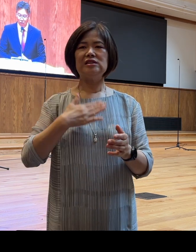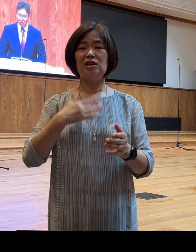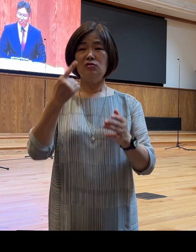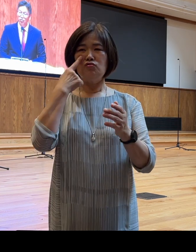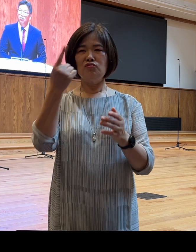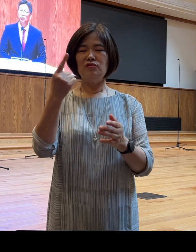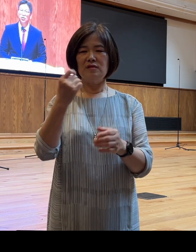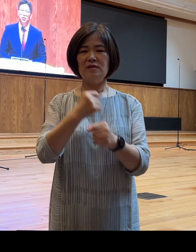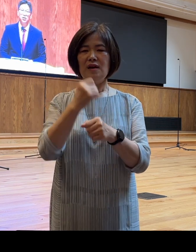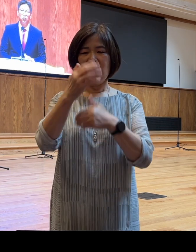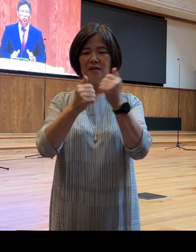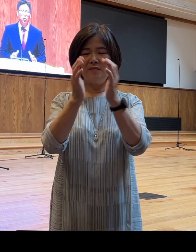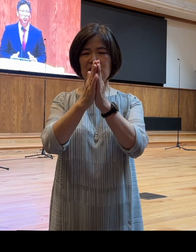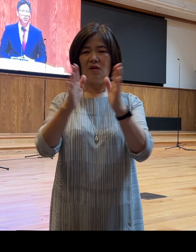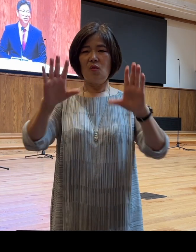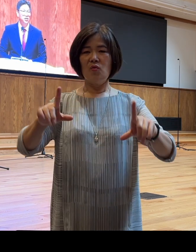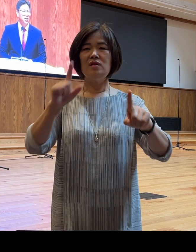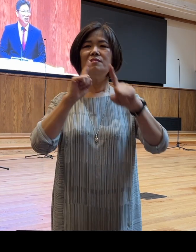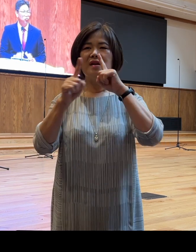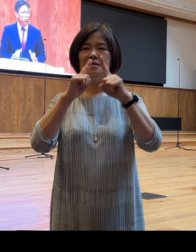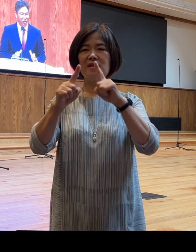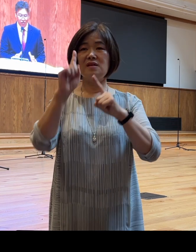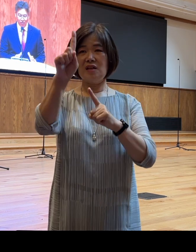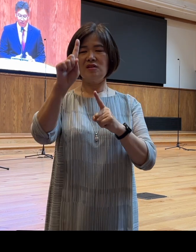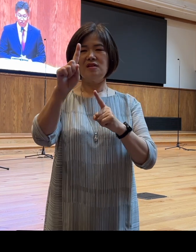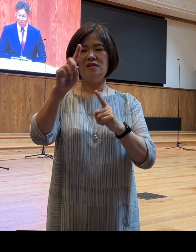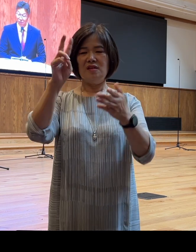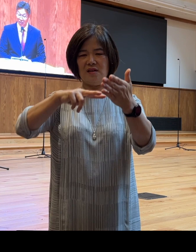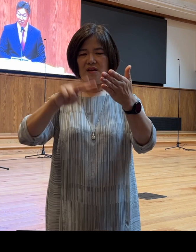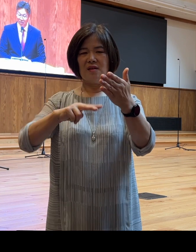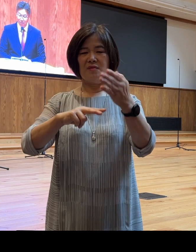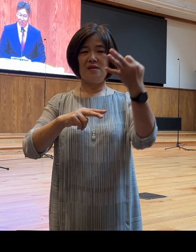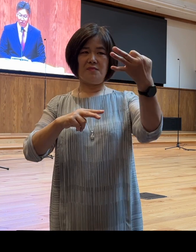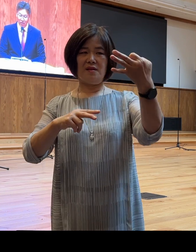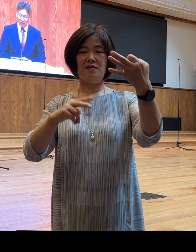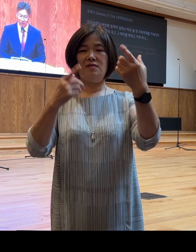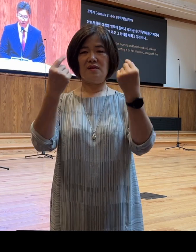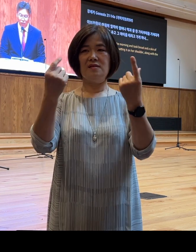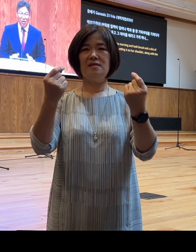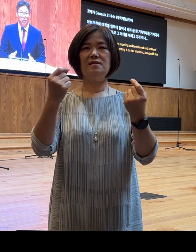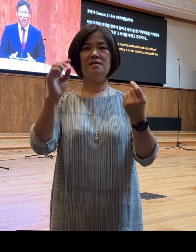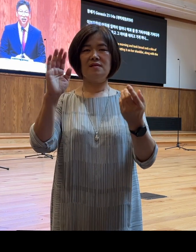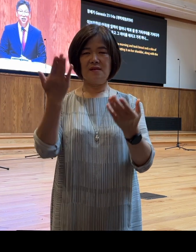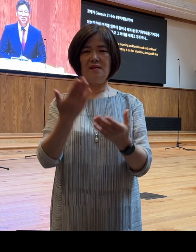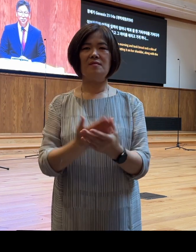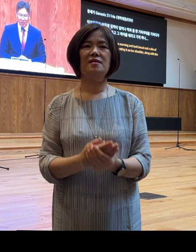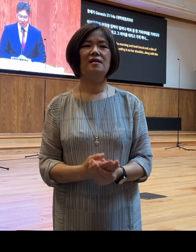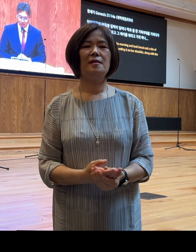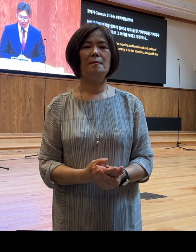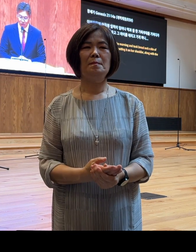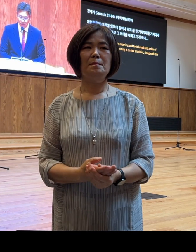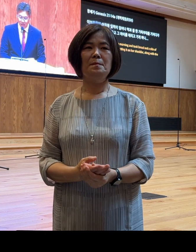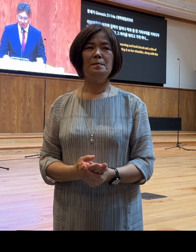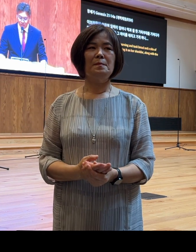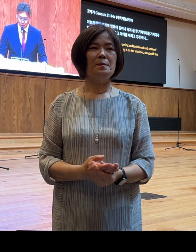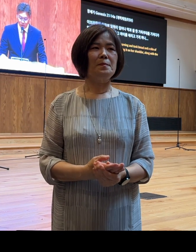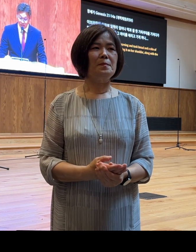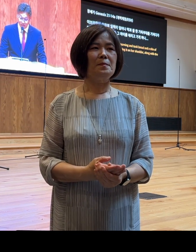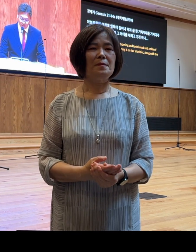성경 구절 오늘 본문에서 한 구절이 있었습니다 그것은 14절 상반절인데요 우리 함께 14절 상반절을 함께 읽어보도록 하겠습니다 함께